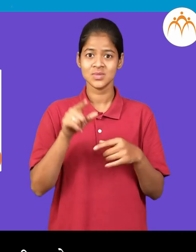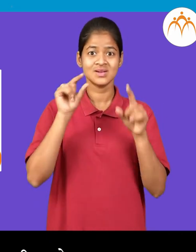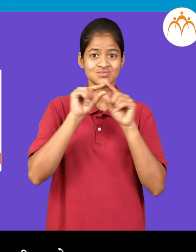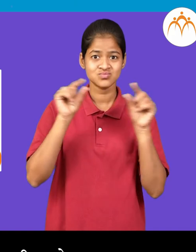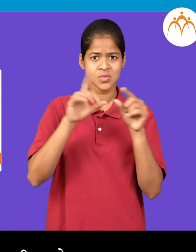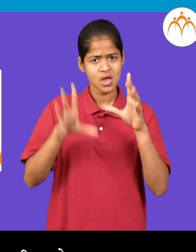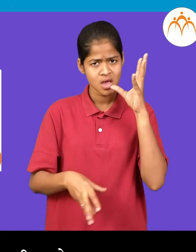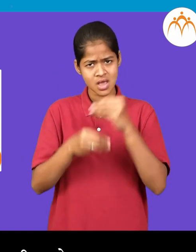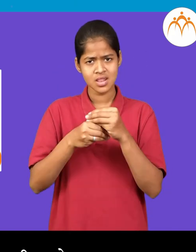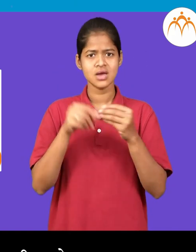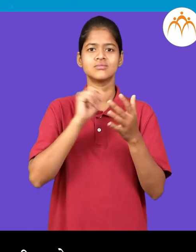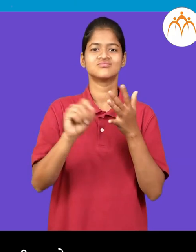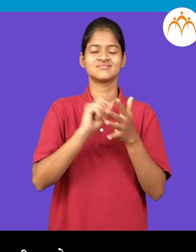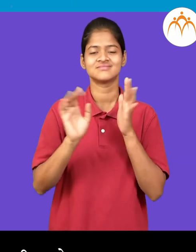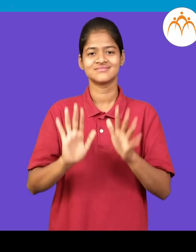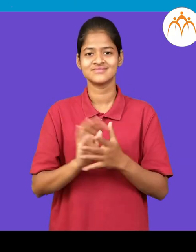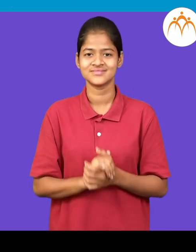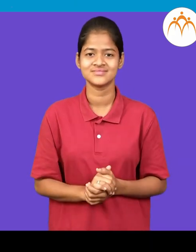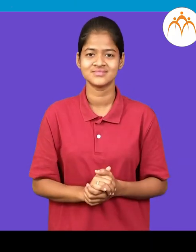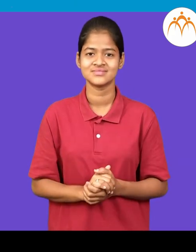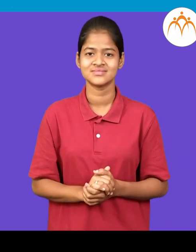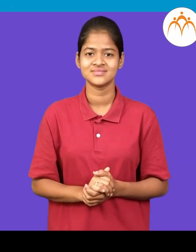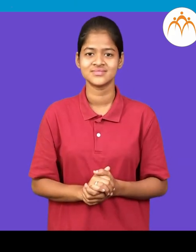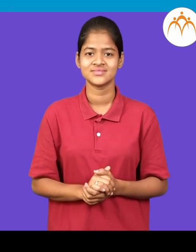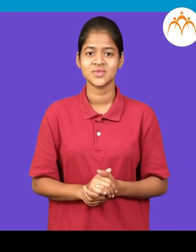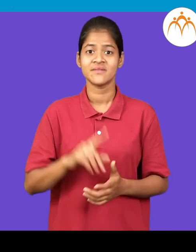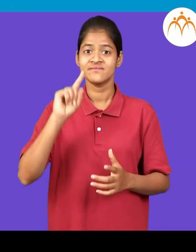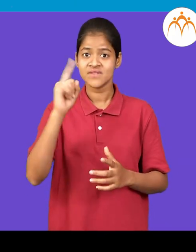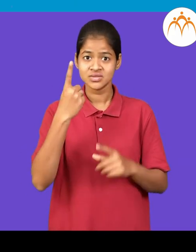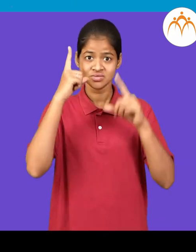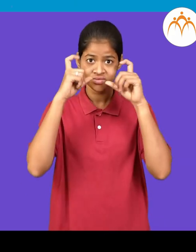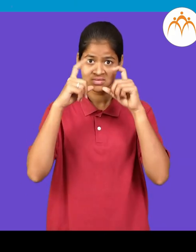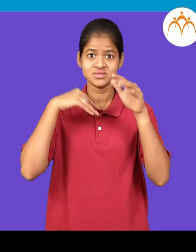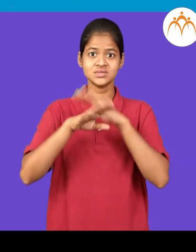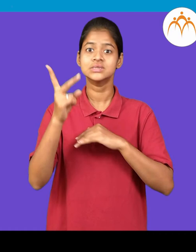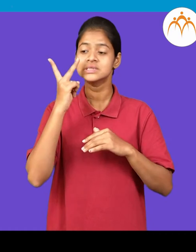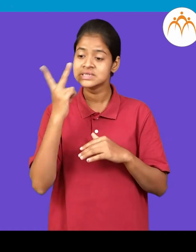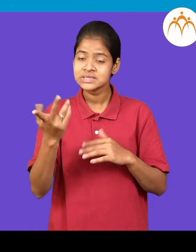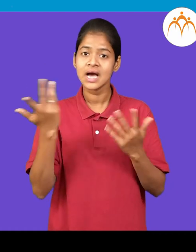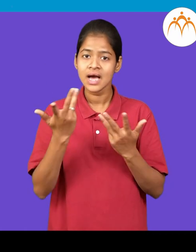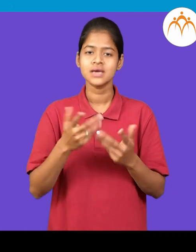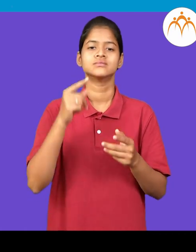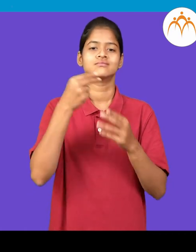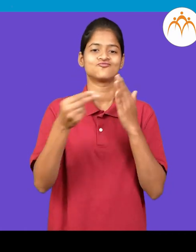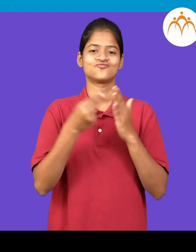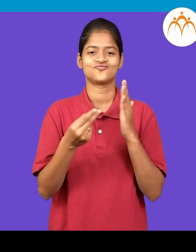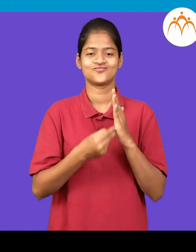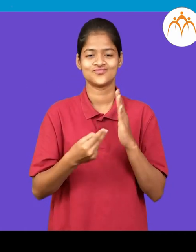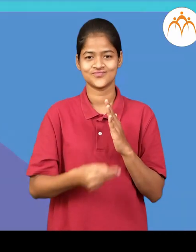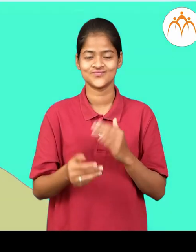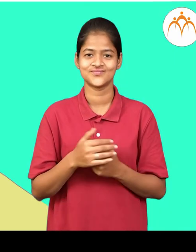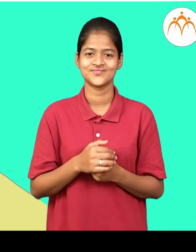वाक्ये लिहाईची आहेत. आधी काई-काई दिसताहे त्यांचा नावांची यादी करा बर